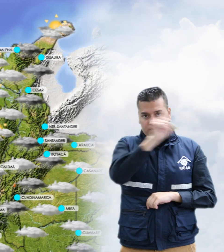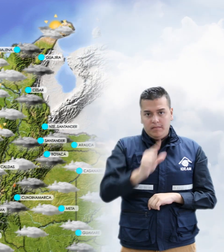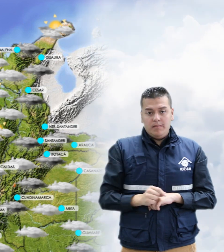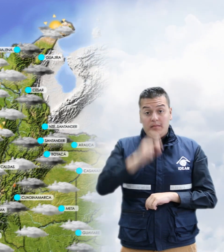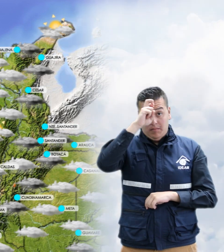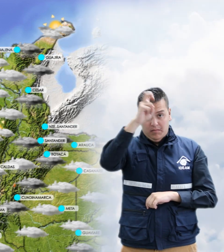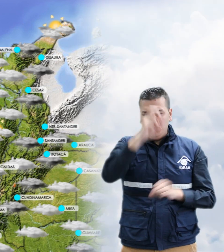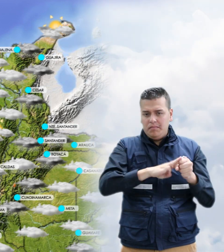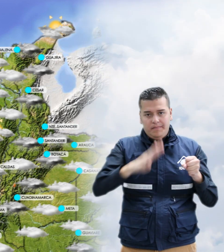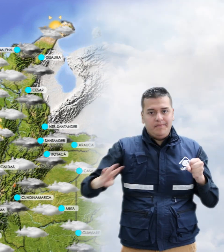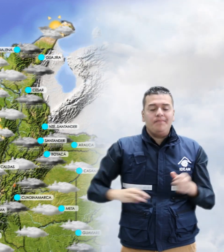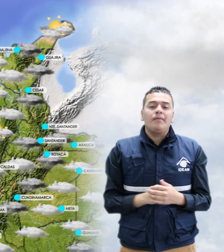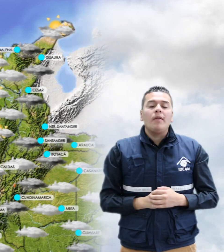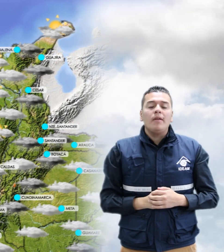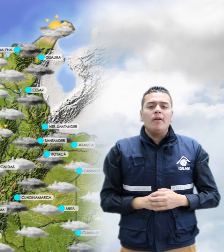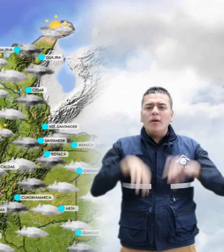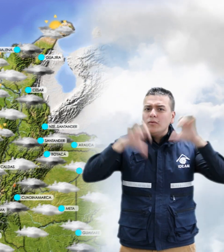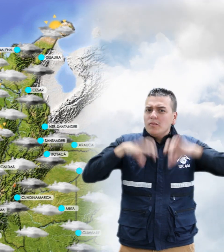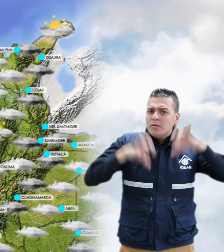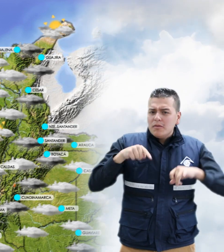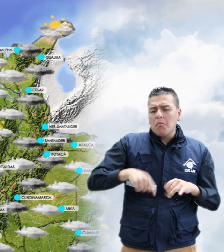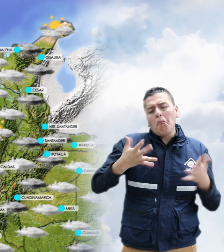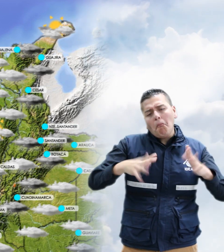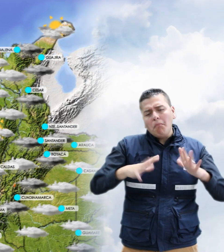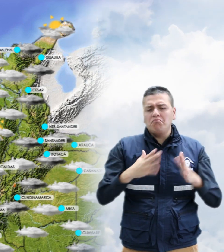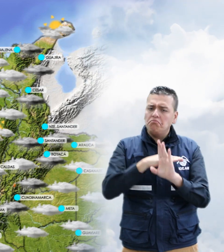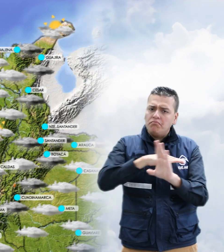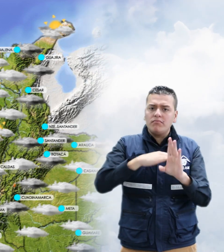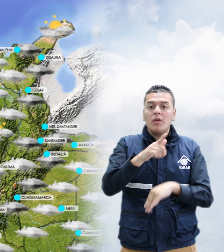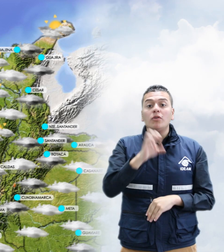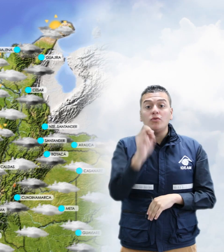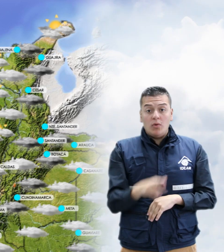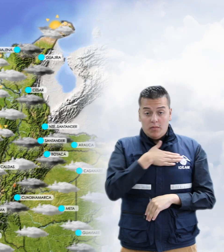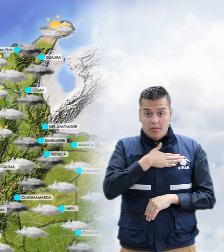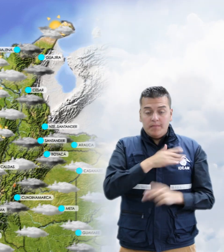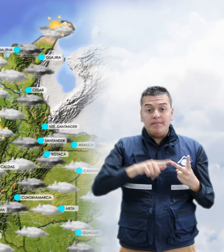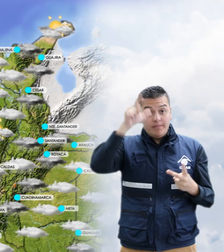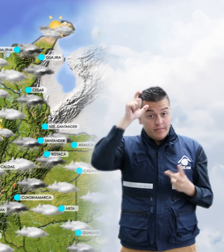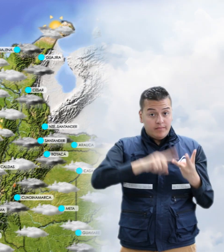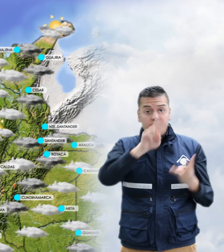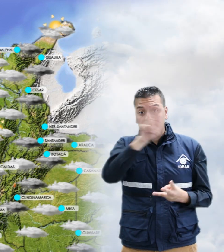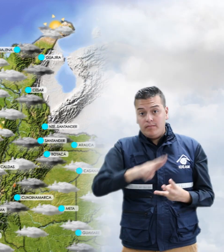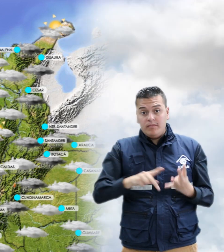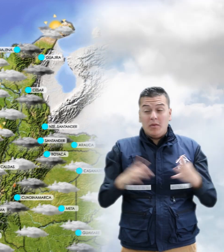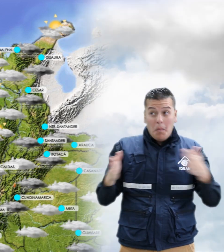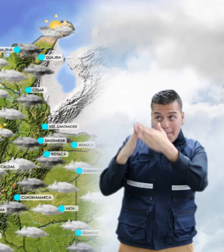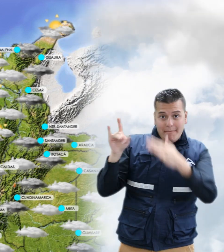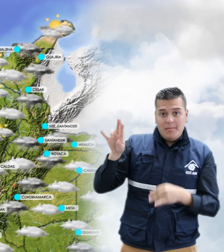de Magdalena. Lluvias de carácter moderado hacia sectores del sur de Bolívar, Córdoba, Sucre y en el Golfo Brava. Para